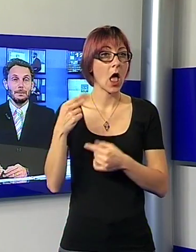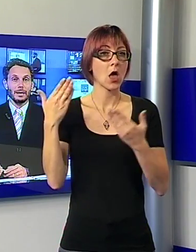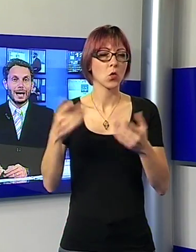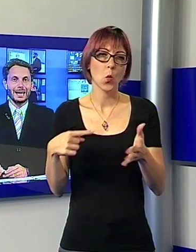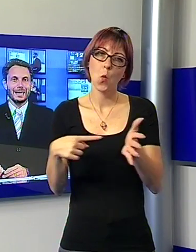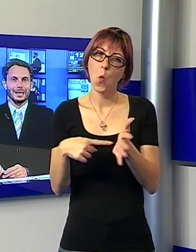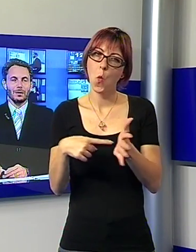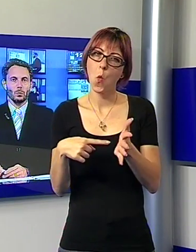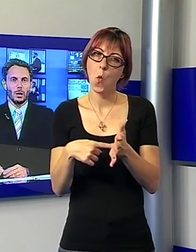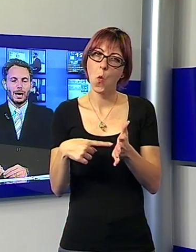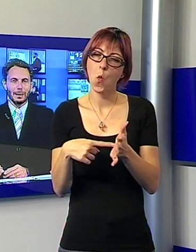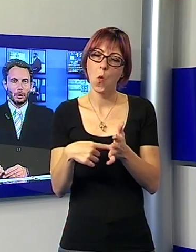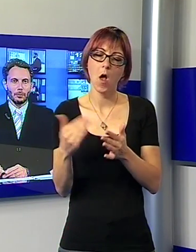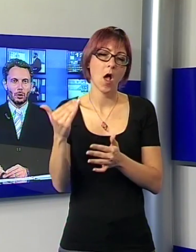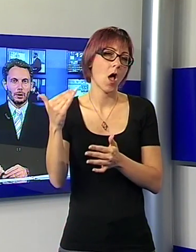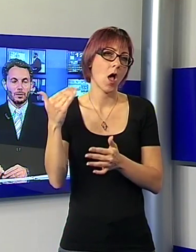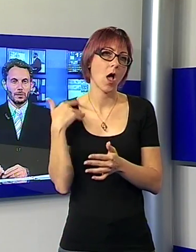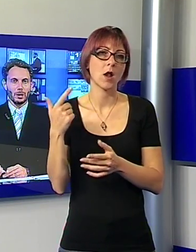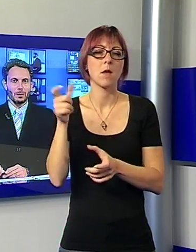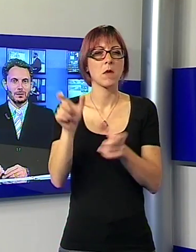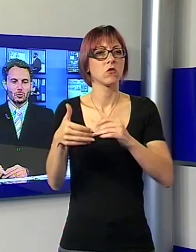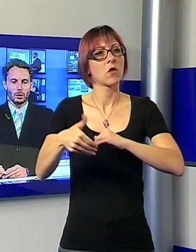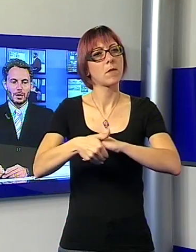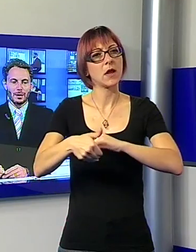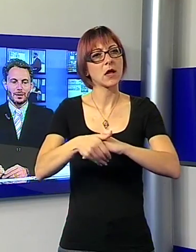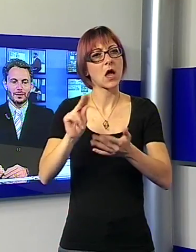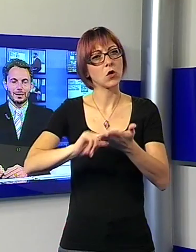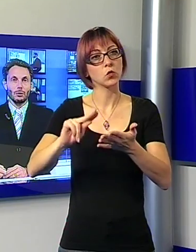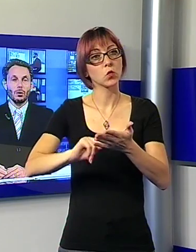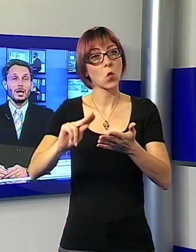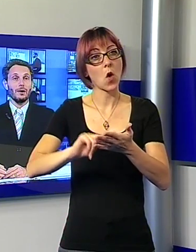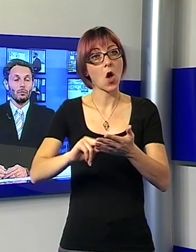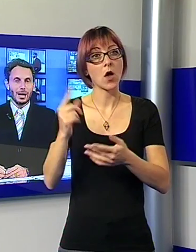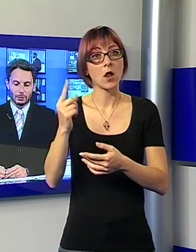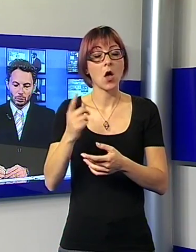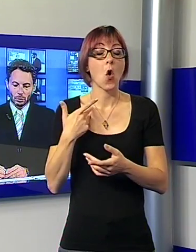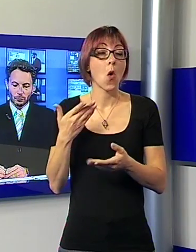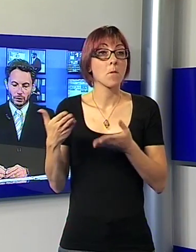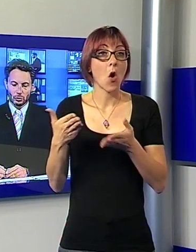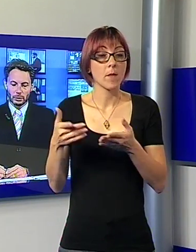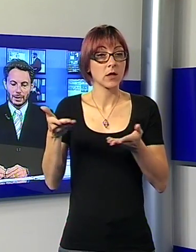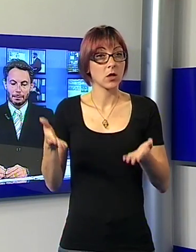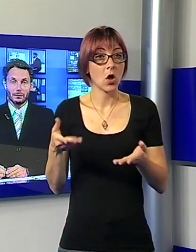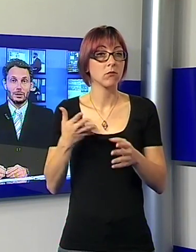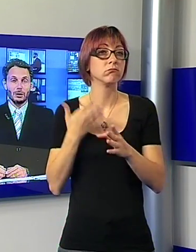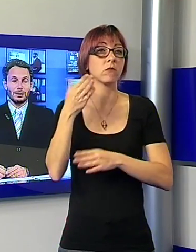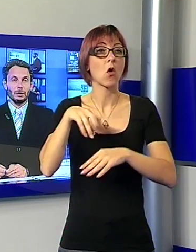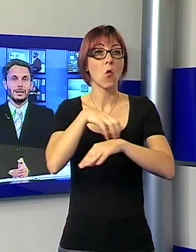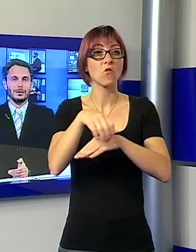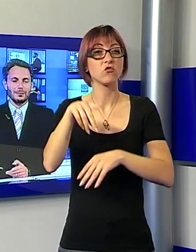precari della scuola che proprio in queste ore e in questi giorni stanno affollando l'ufficio del Proveditorato in attesa